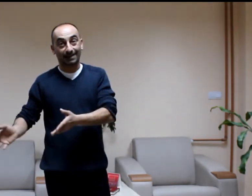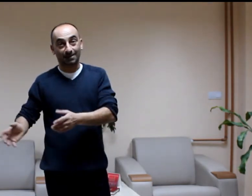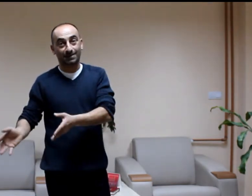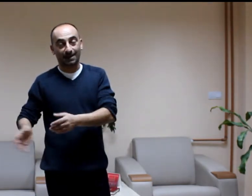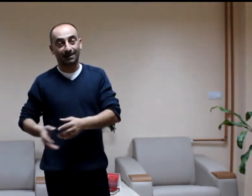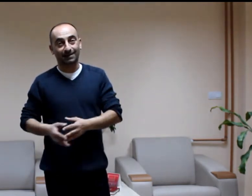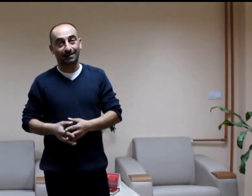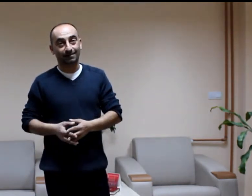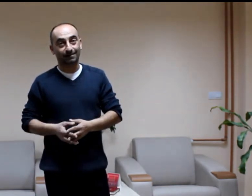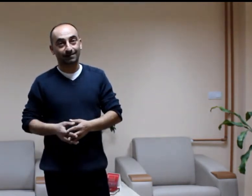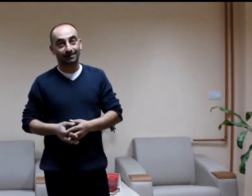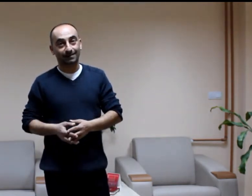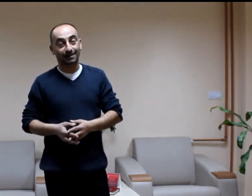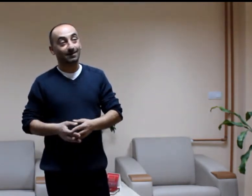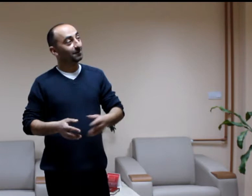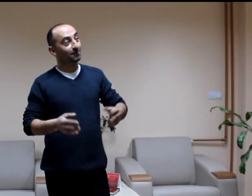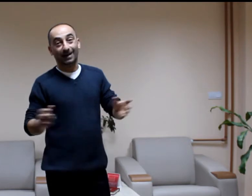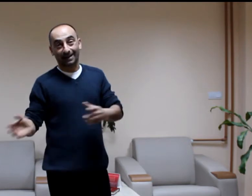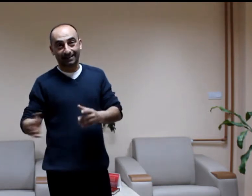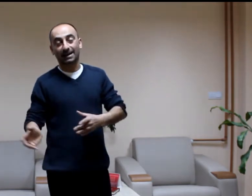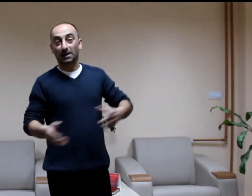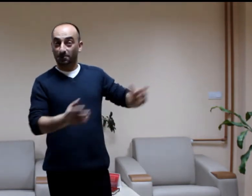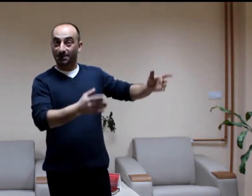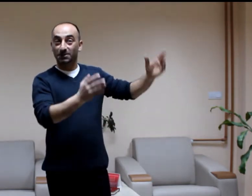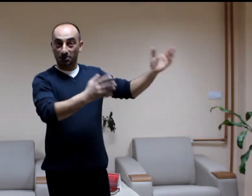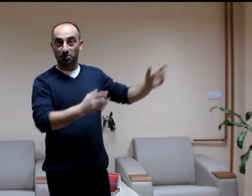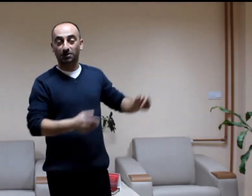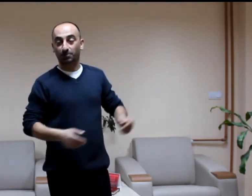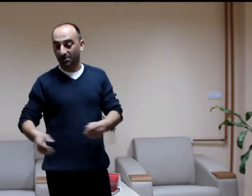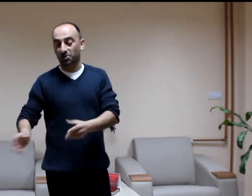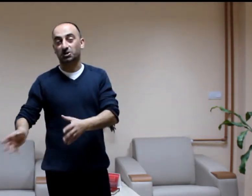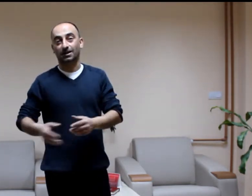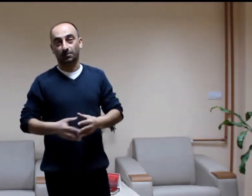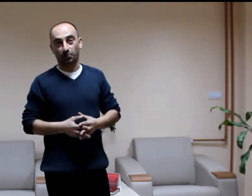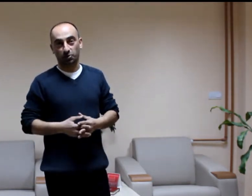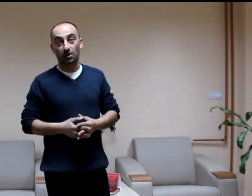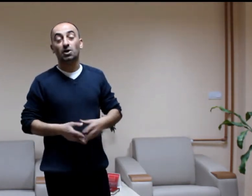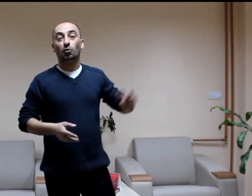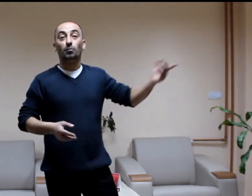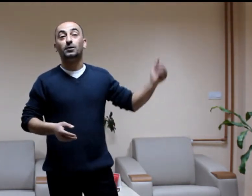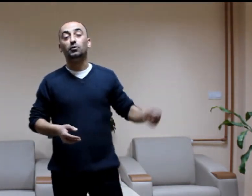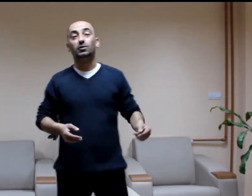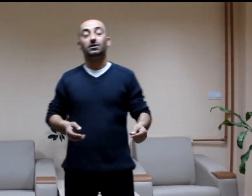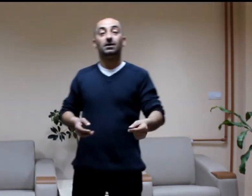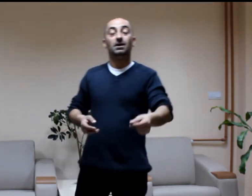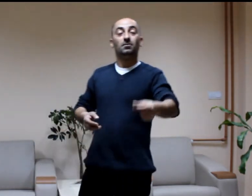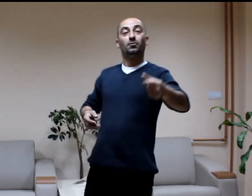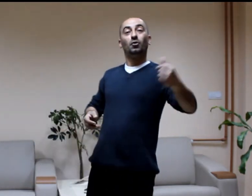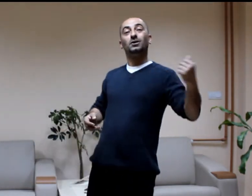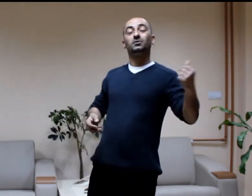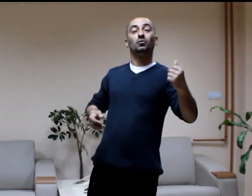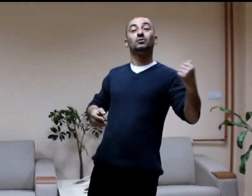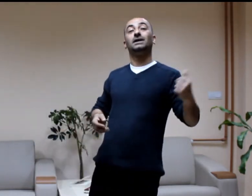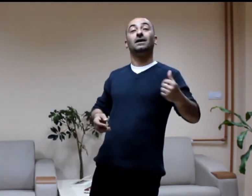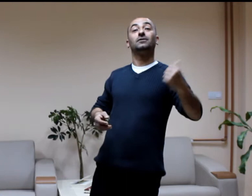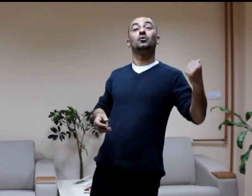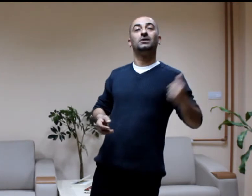Acemi sayılar ya vardı da hepsini içtik bak şişeler boş. O biliyor ki polis ondan alkol